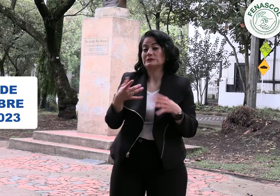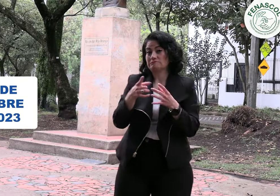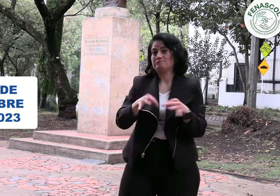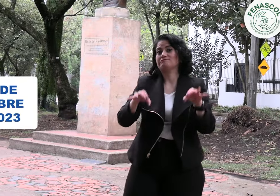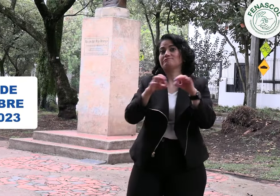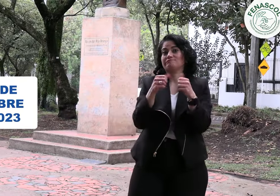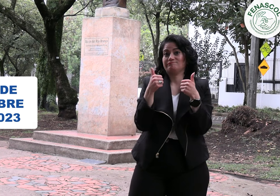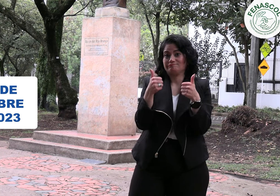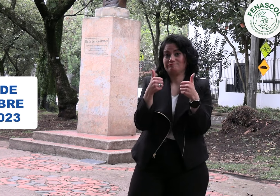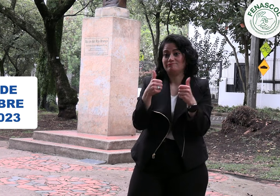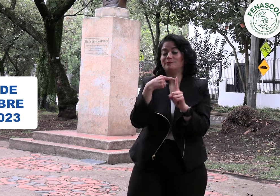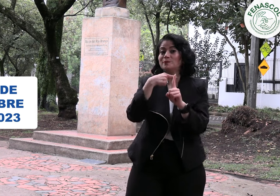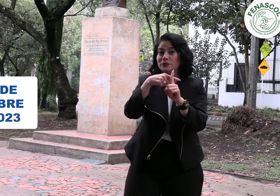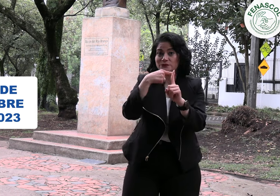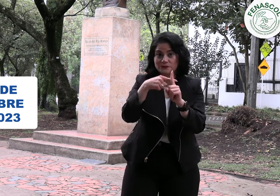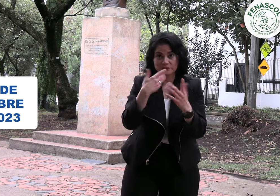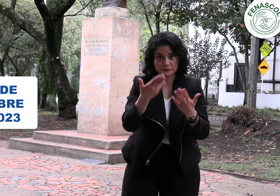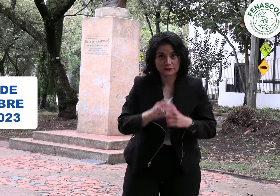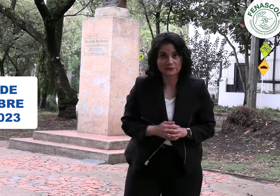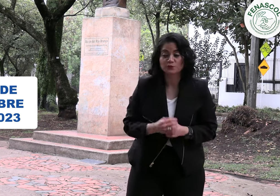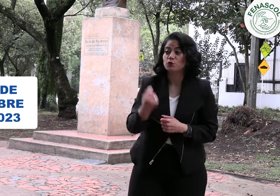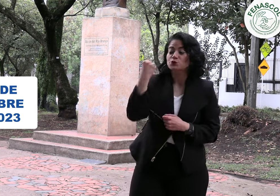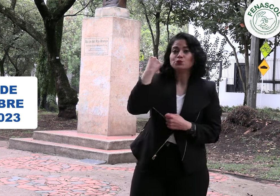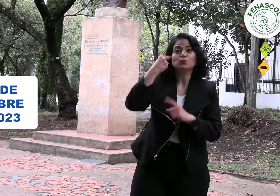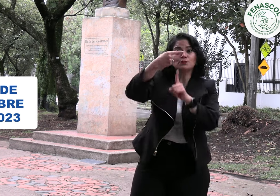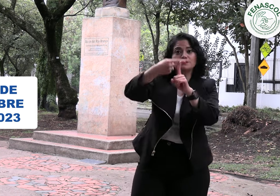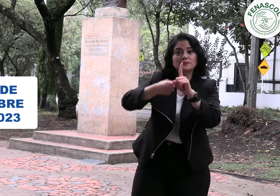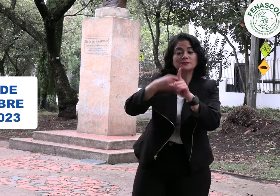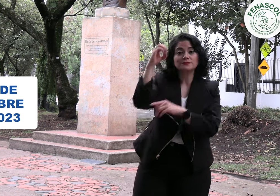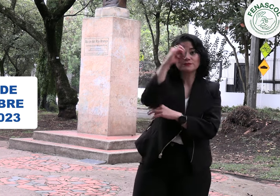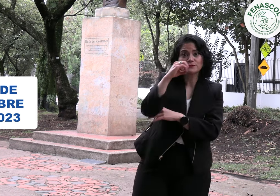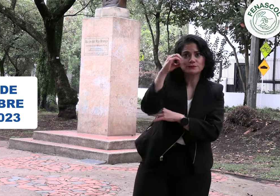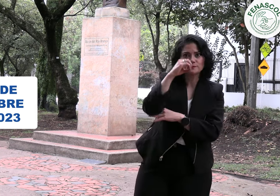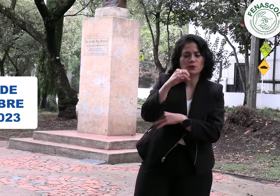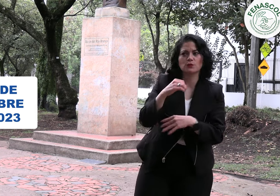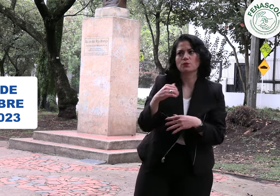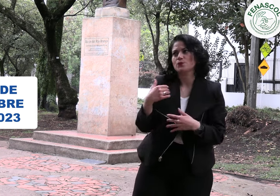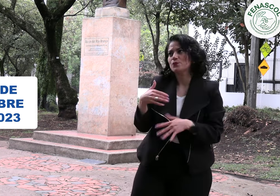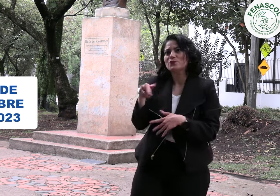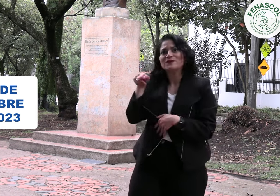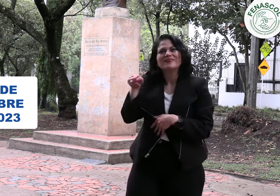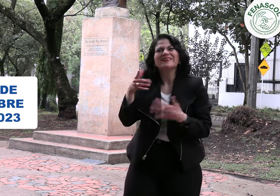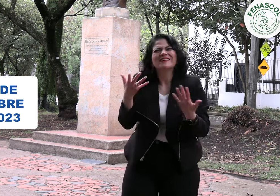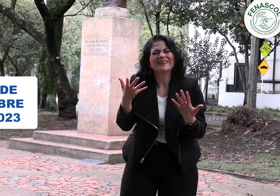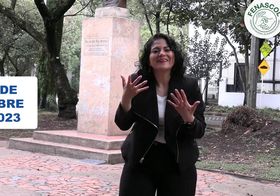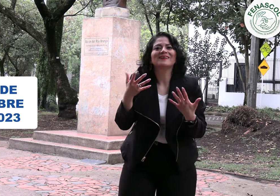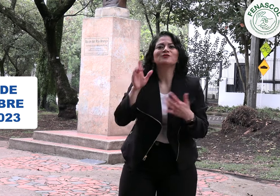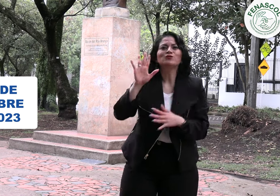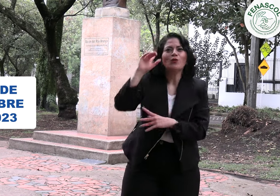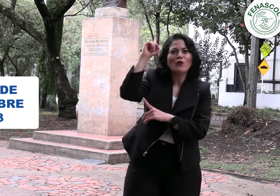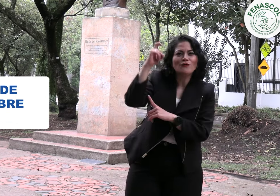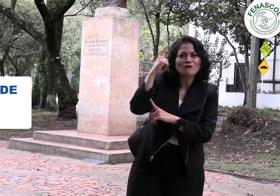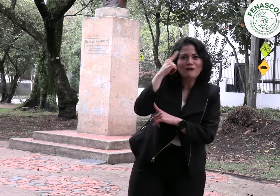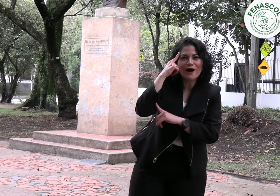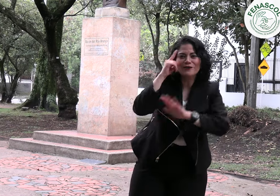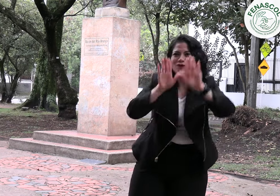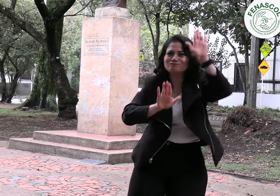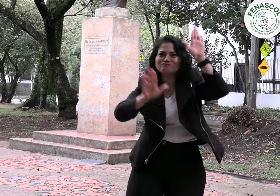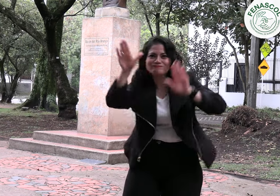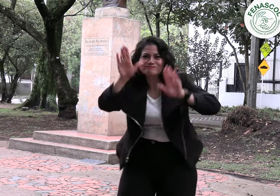Impacto Recientemente, en el mes de octubre, se percibió un impacto positivo en las campañas locales